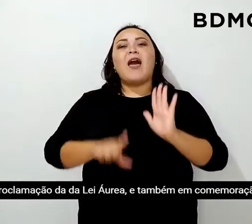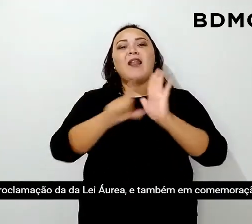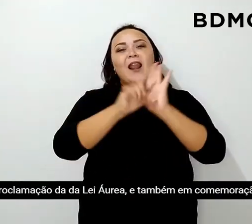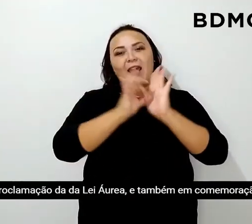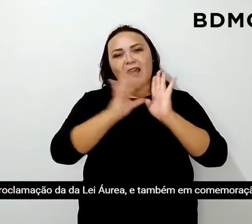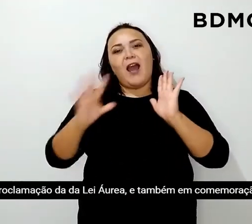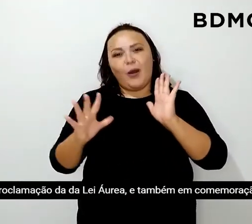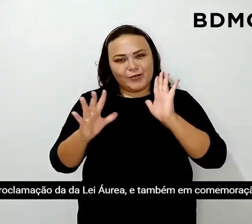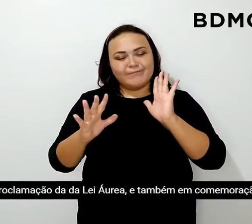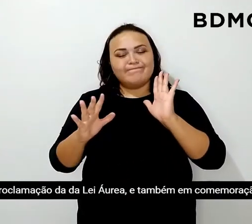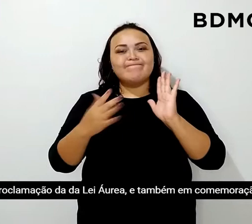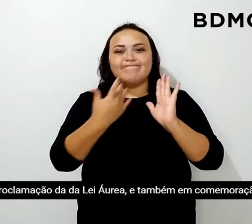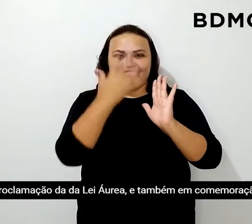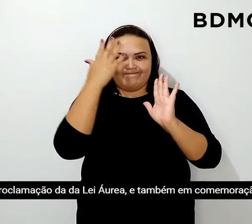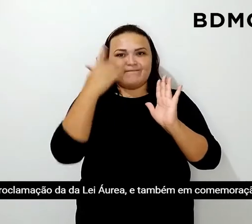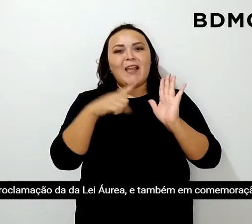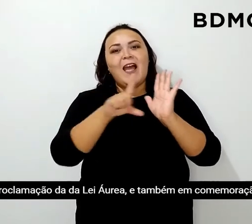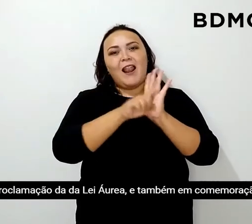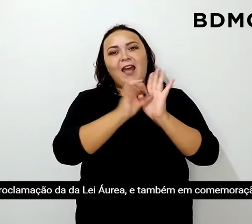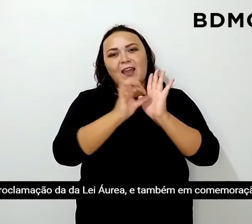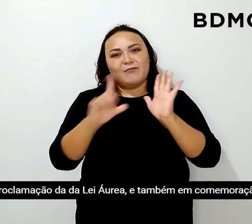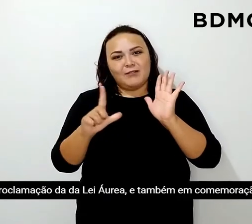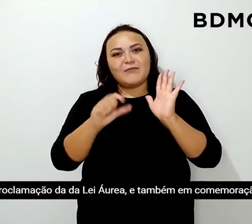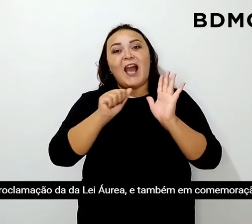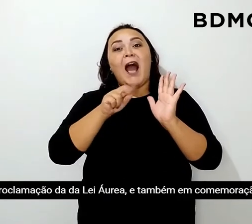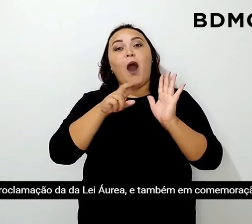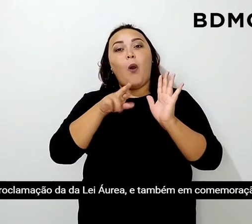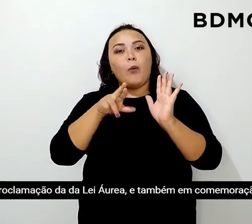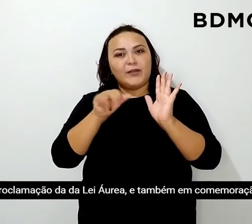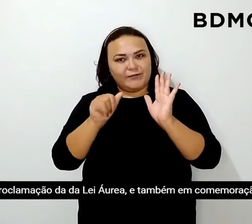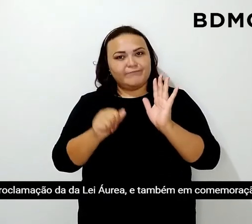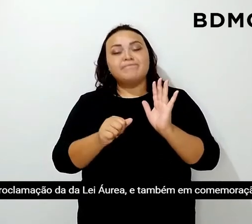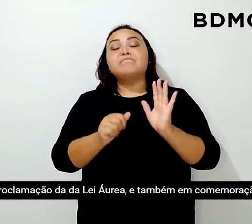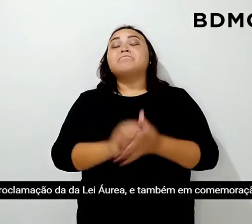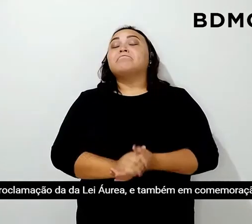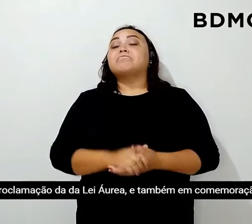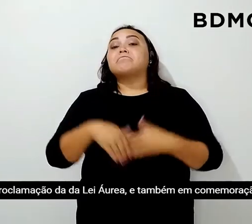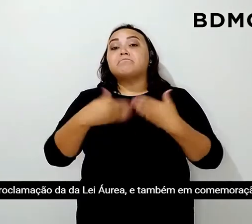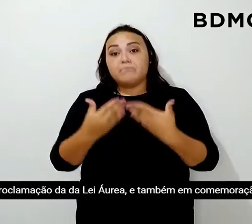da Lei Áurea e também